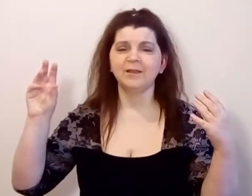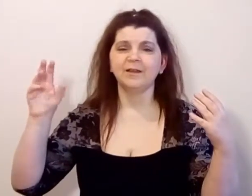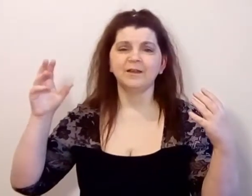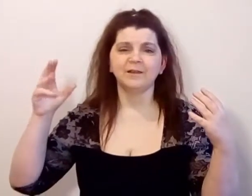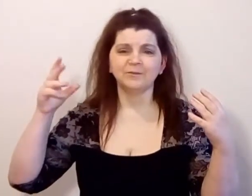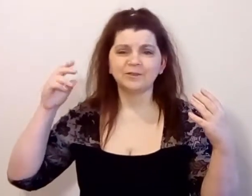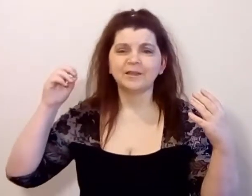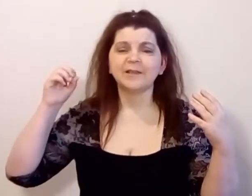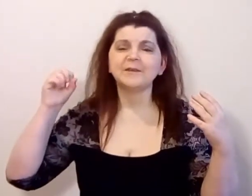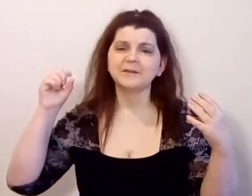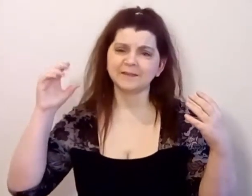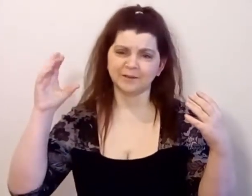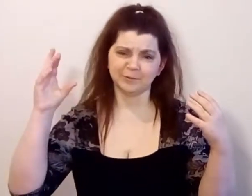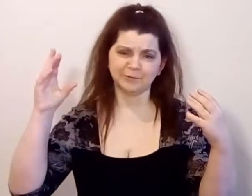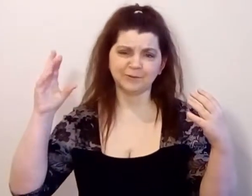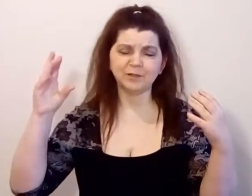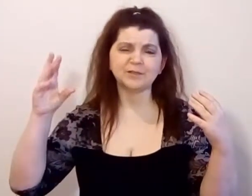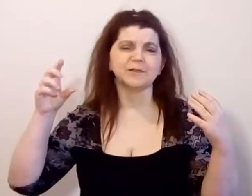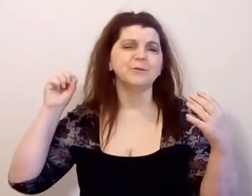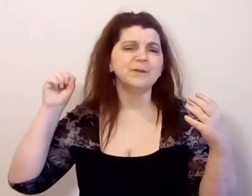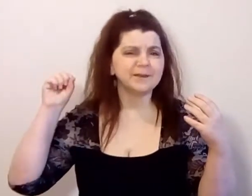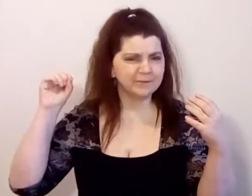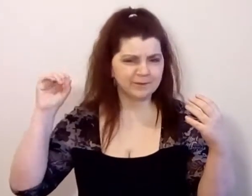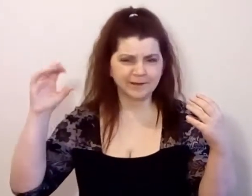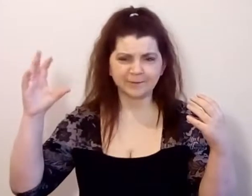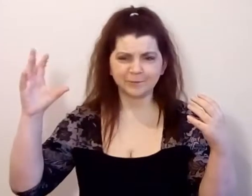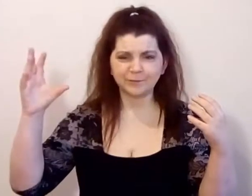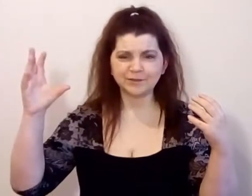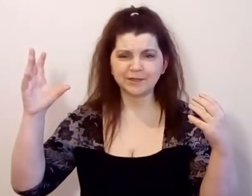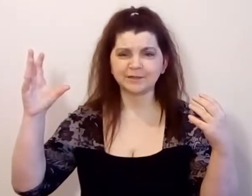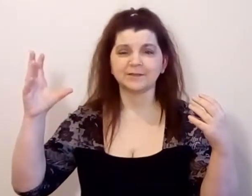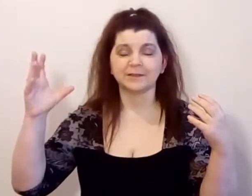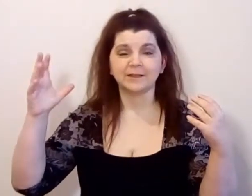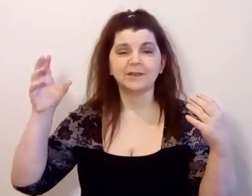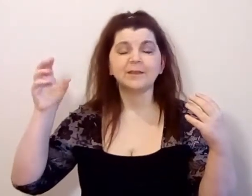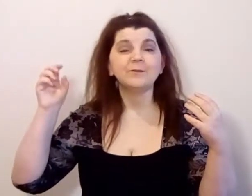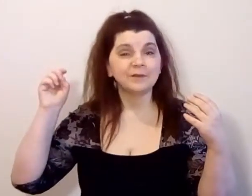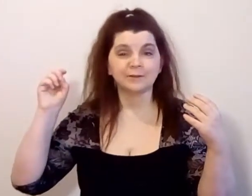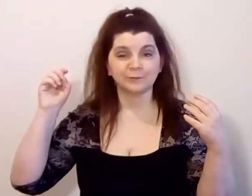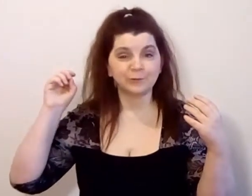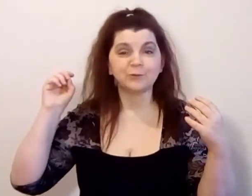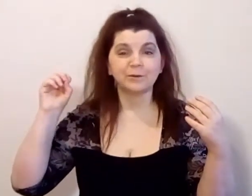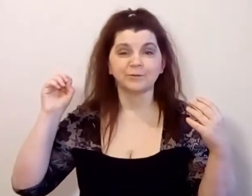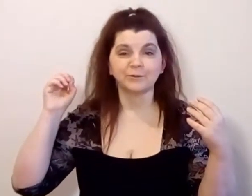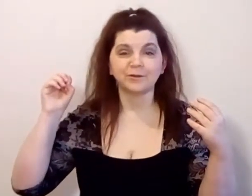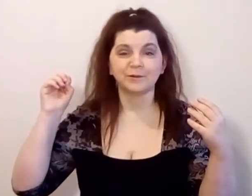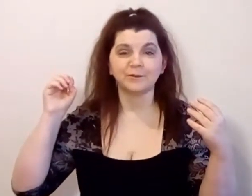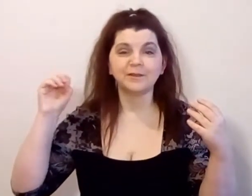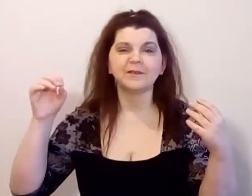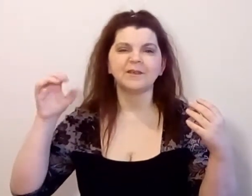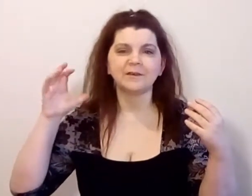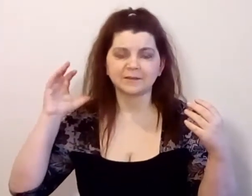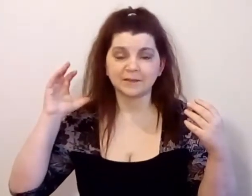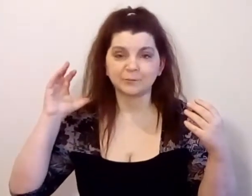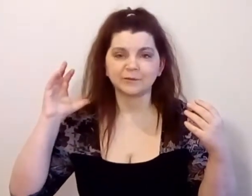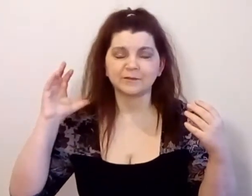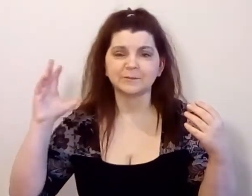вот они хотят быть успешными, у них нифига не получается, и они увидят успех других людей, и они хотят просто нам